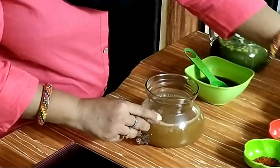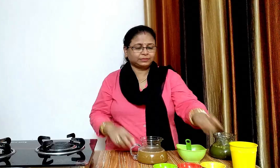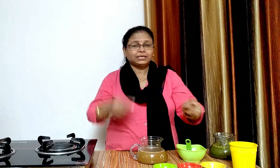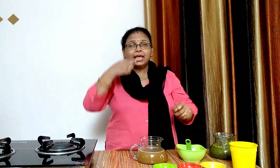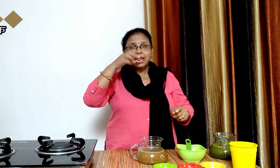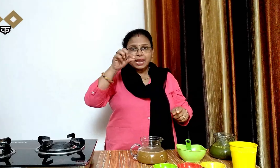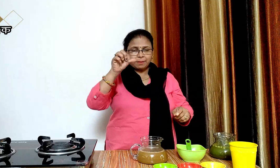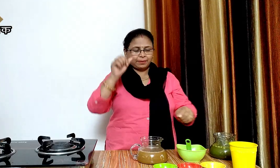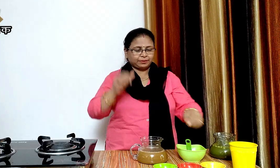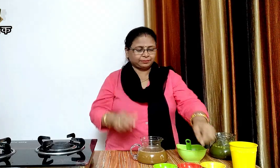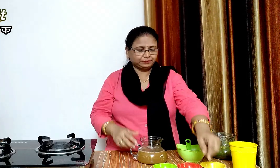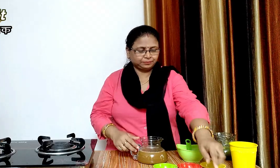स्वादन सार नमक